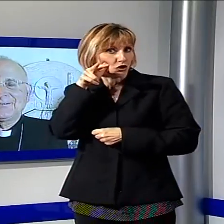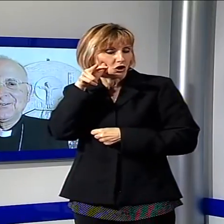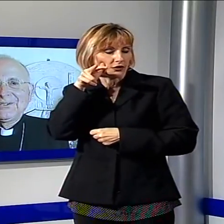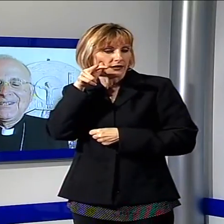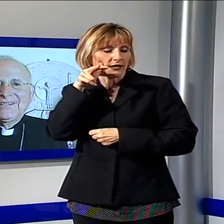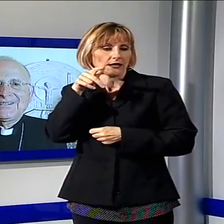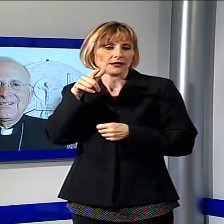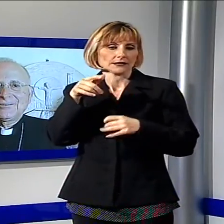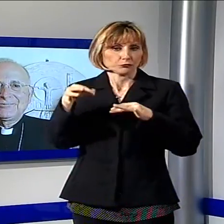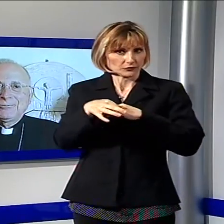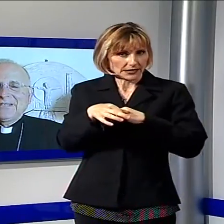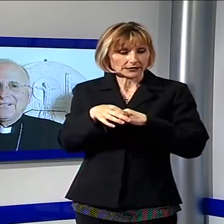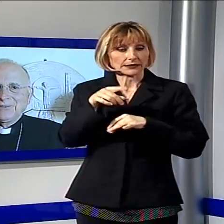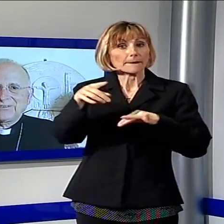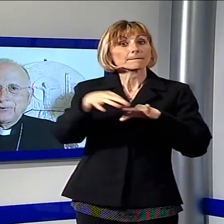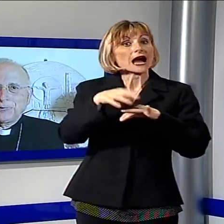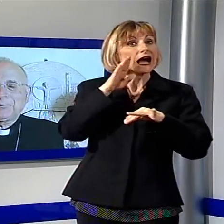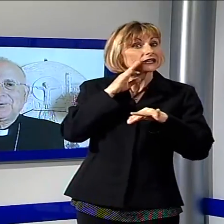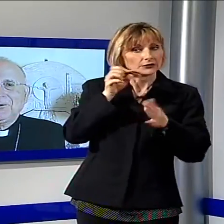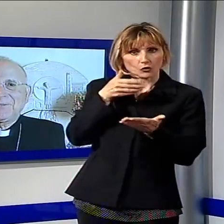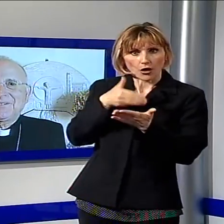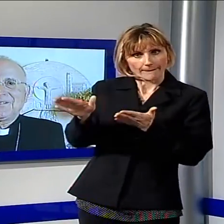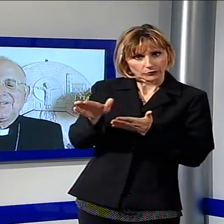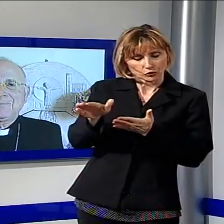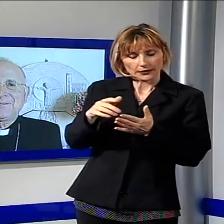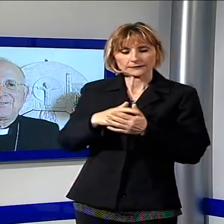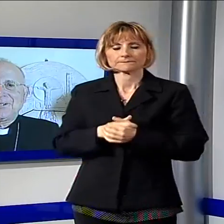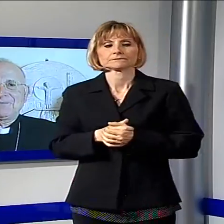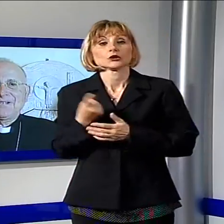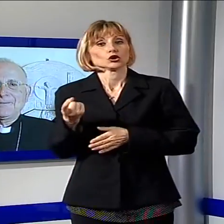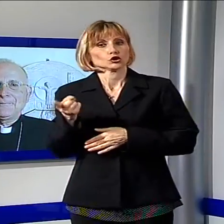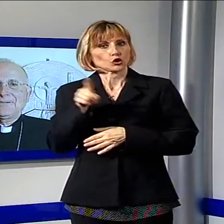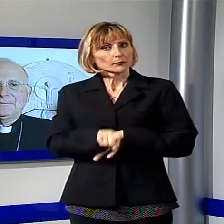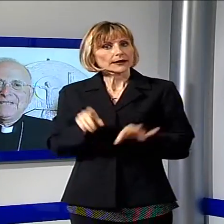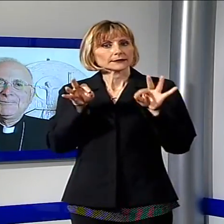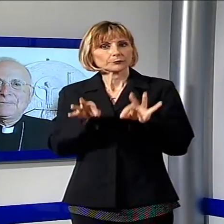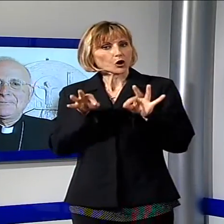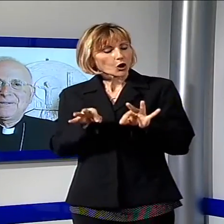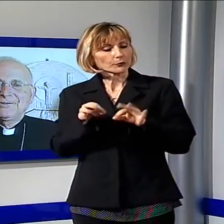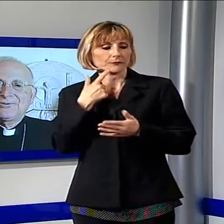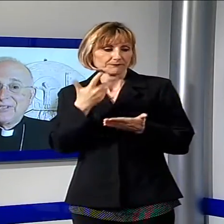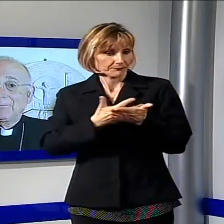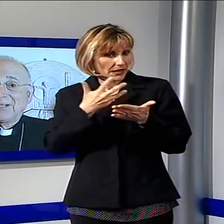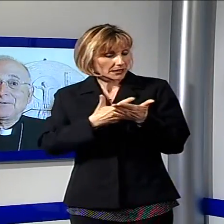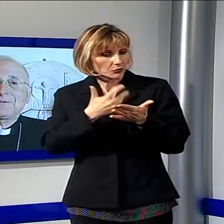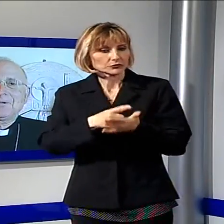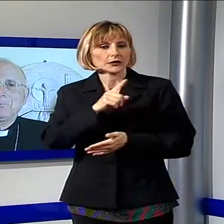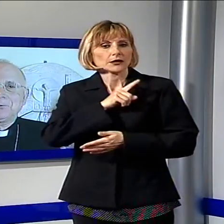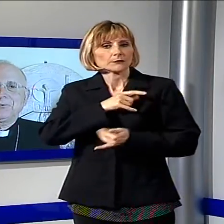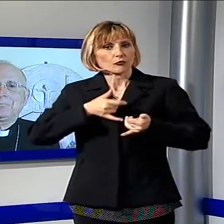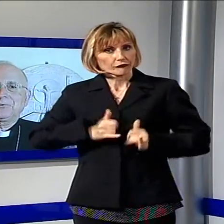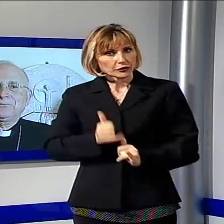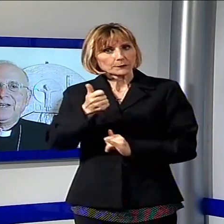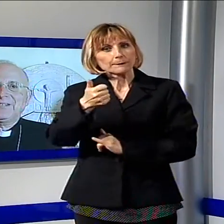marito e domani è la festa del Corpus Domini e mi diceva ma domani il mio bambino celebra la sua prima